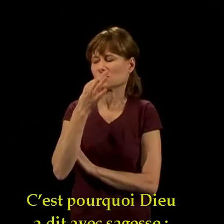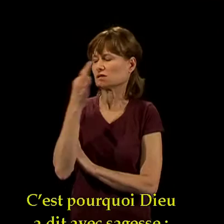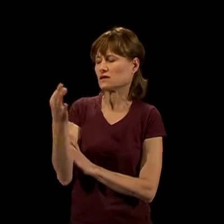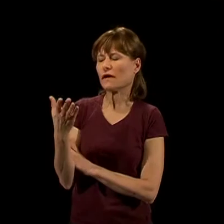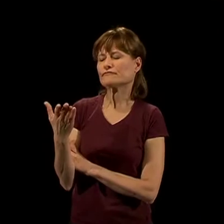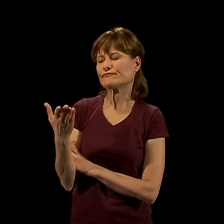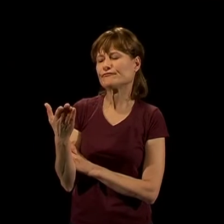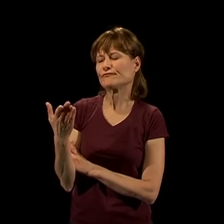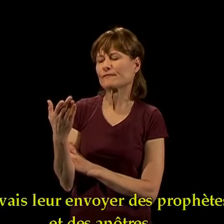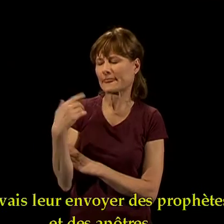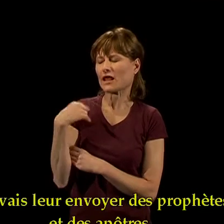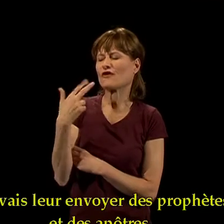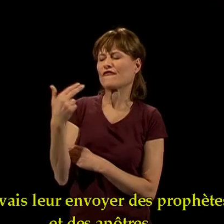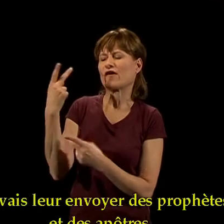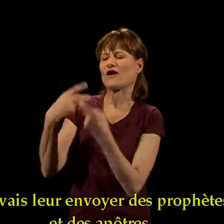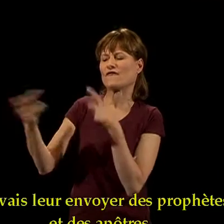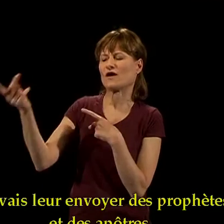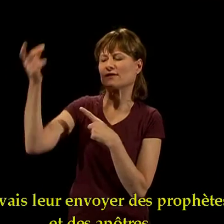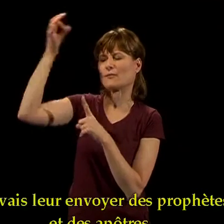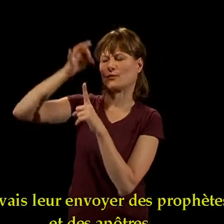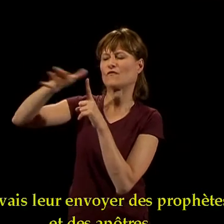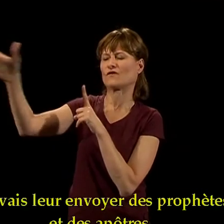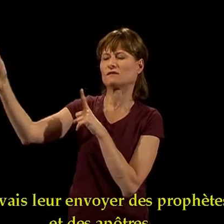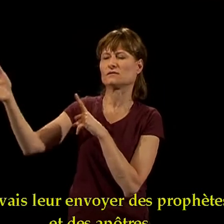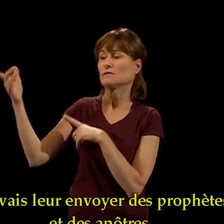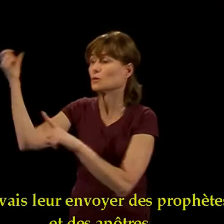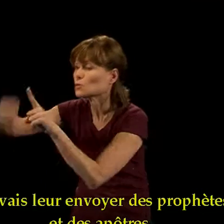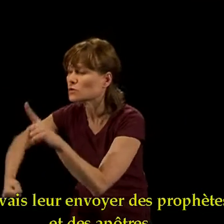Je vais leur envoyer des prophètes et des apôtres.